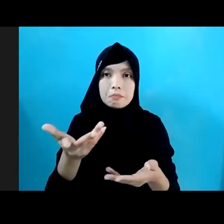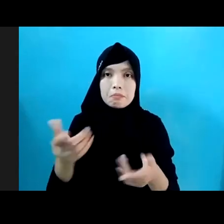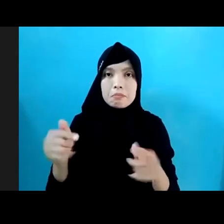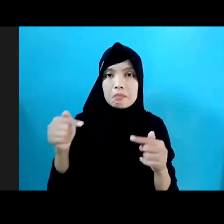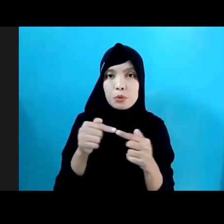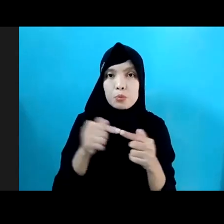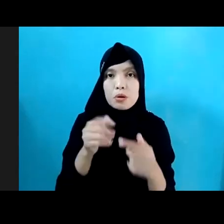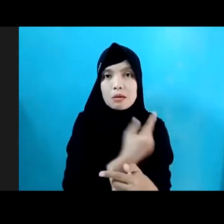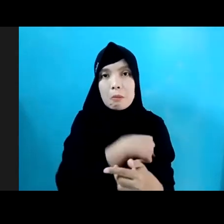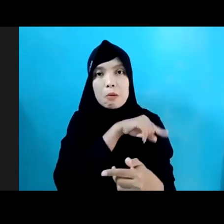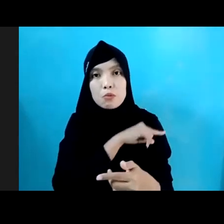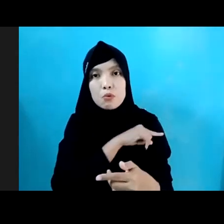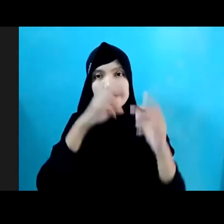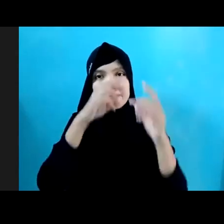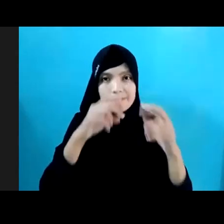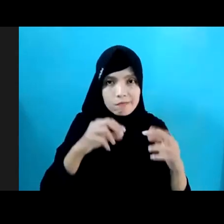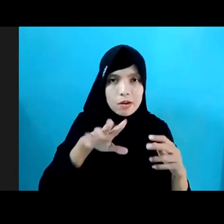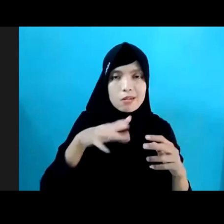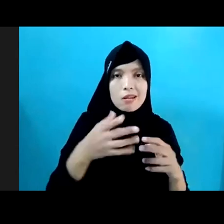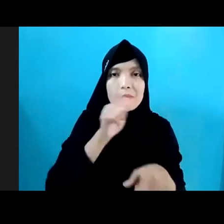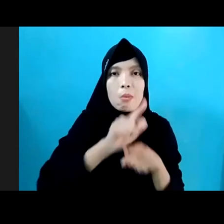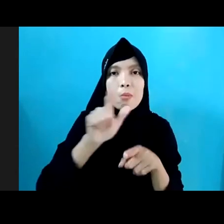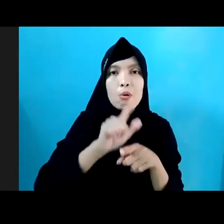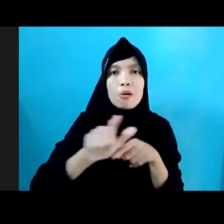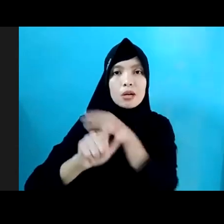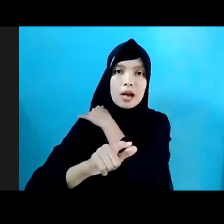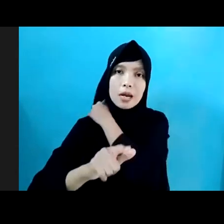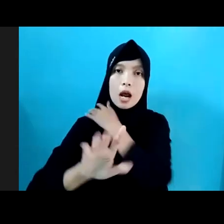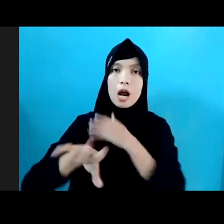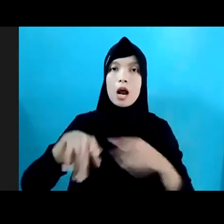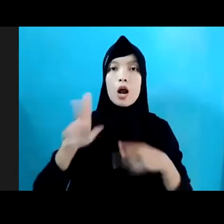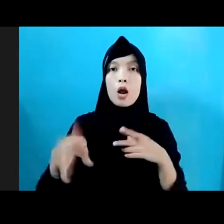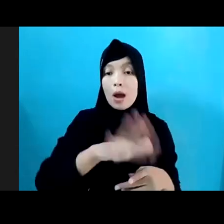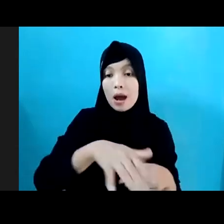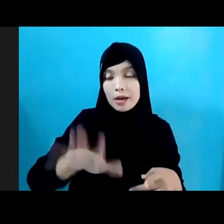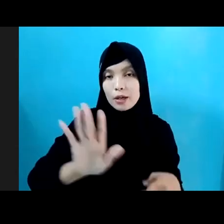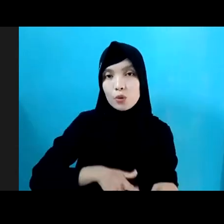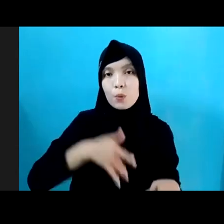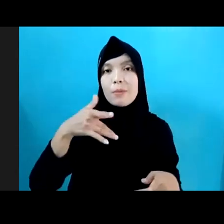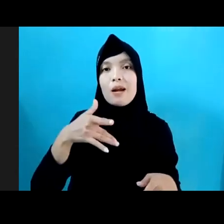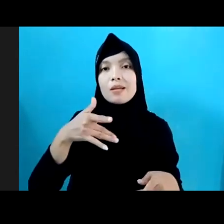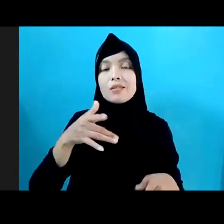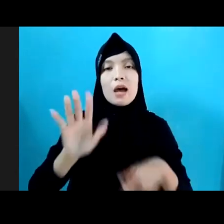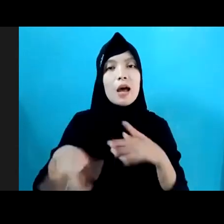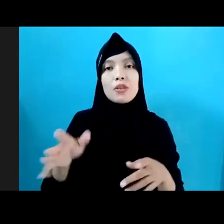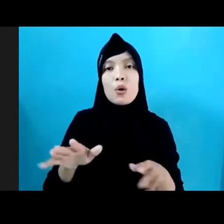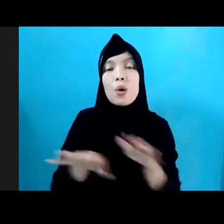mengidentifikasi dan melaporkan ketika mereka merasa dan ada dalam kondisi tidak aman. Dan kemudian bagaimana